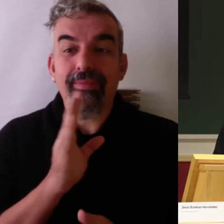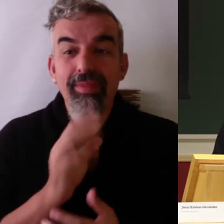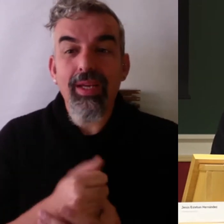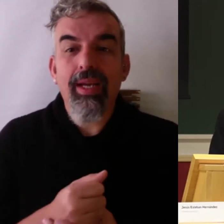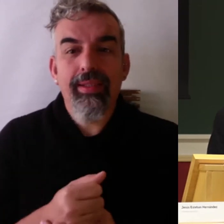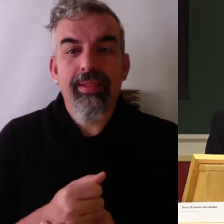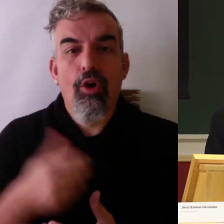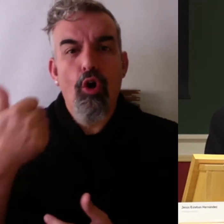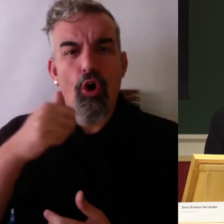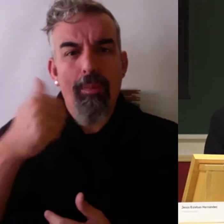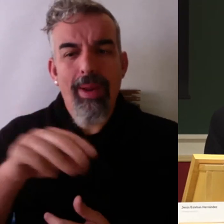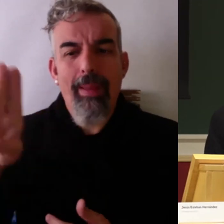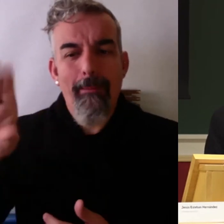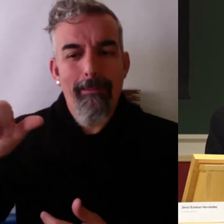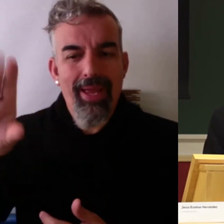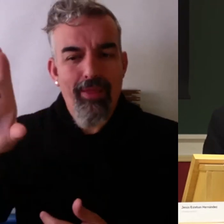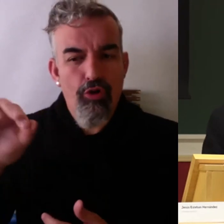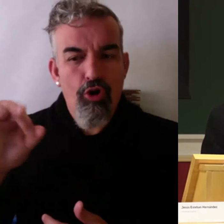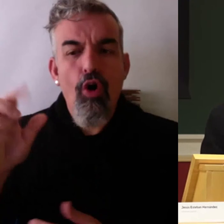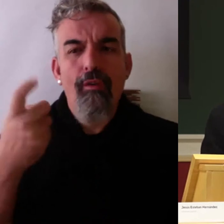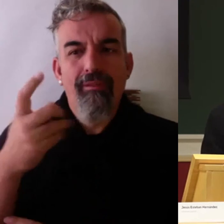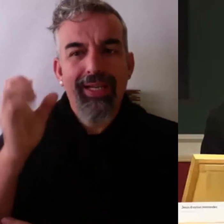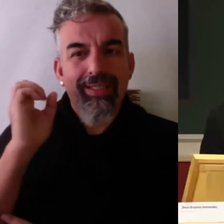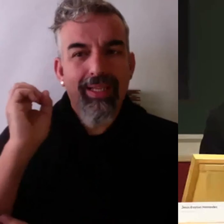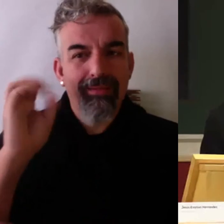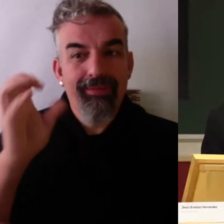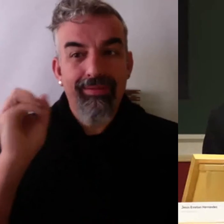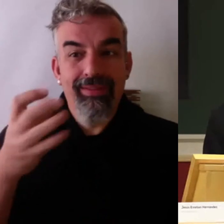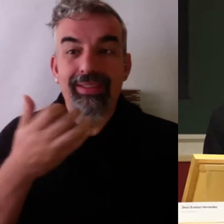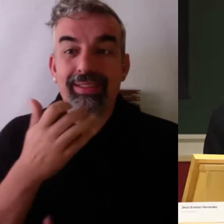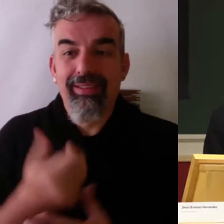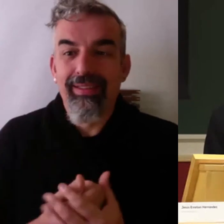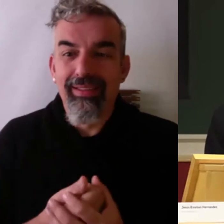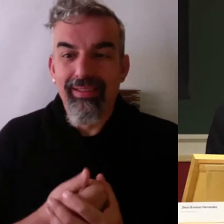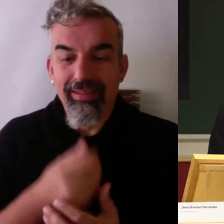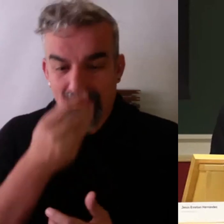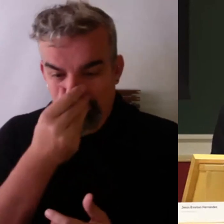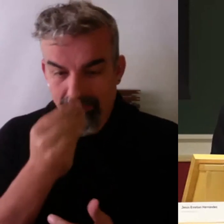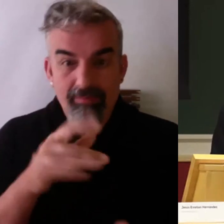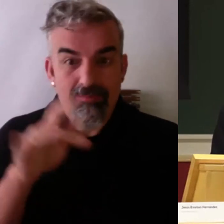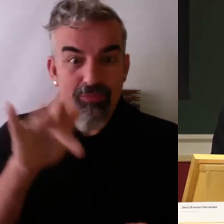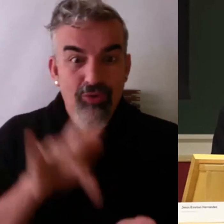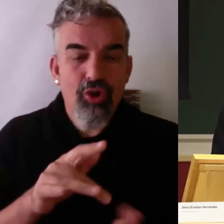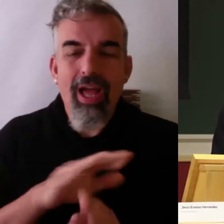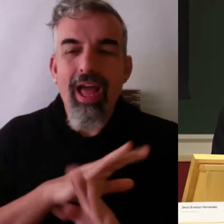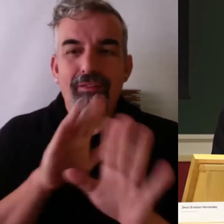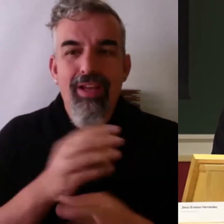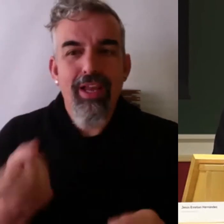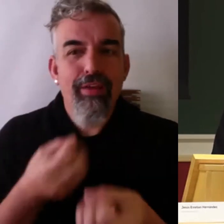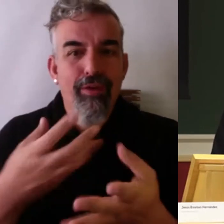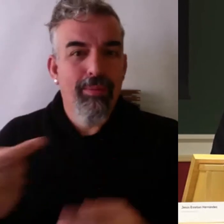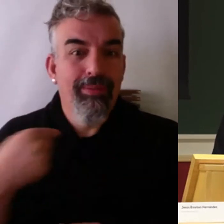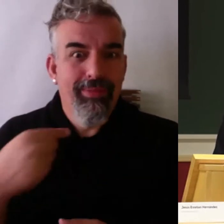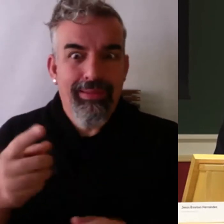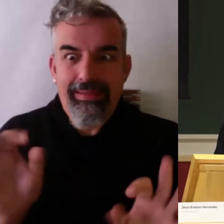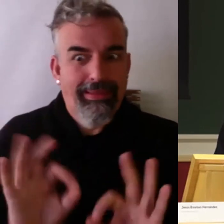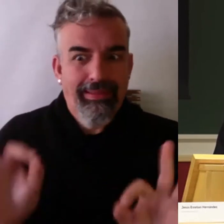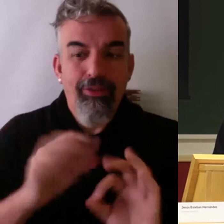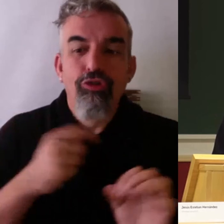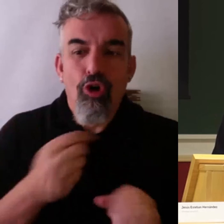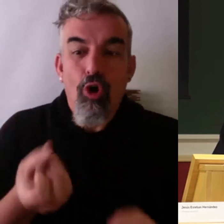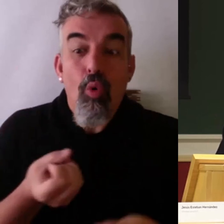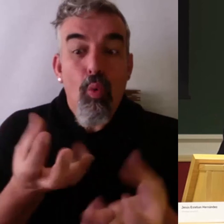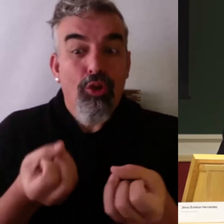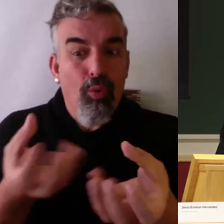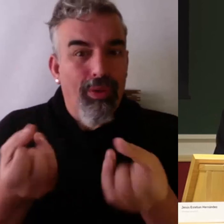No hemos continuado, para el terremoto, que sepáis que no os habéis perdido nada, os hemos esperado. Y nada, estaba terminando, estaba